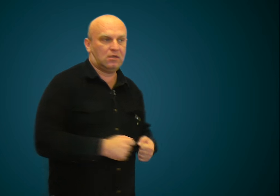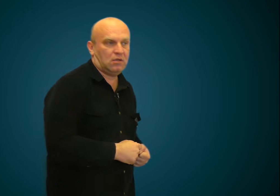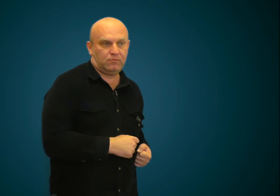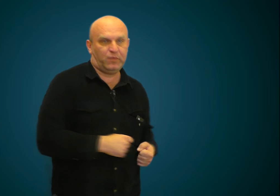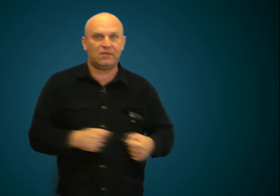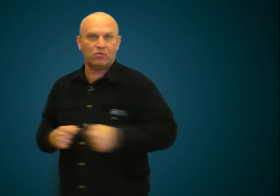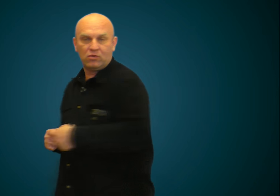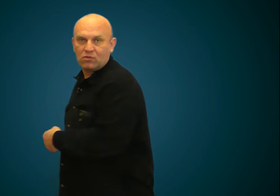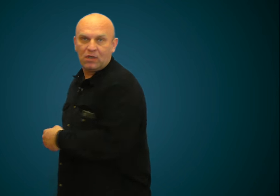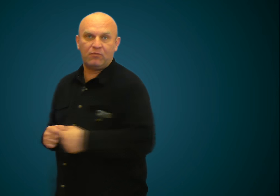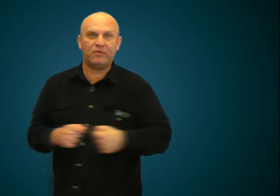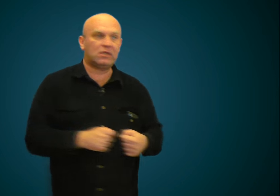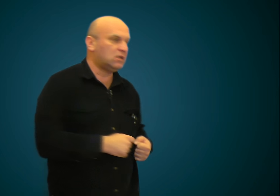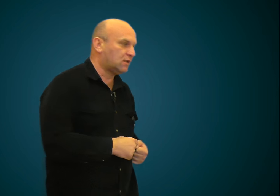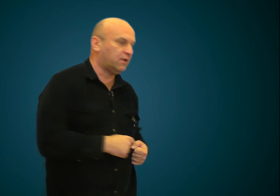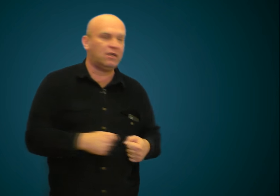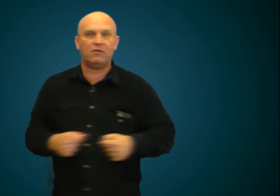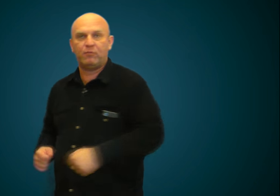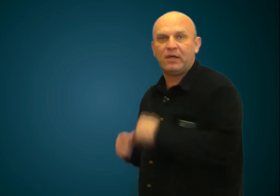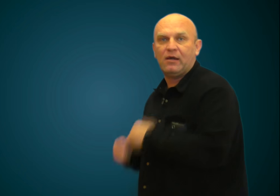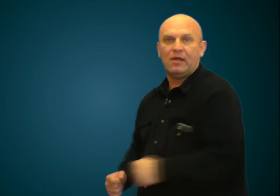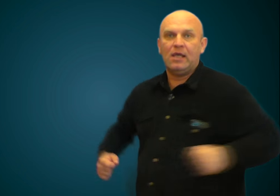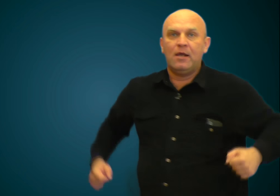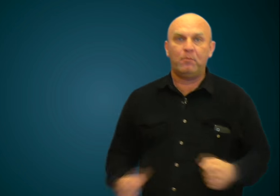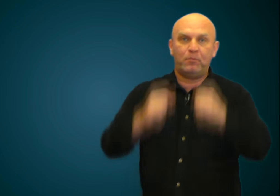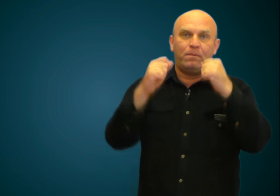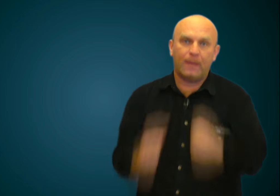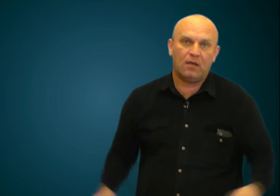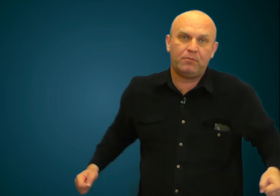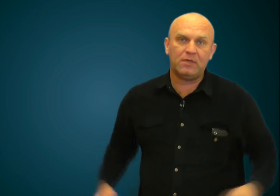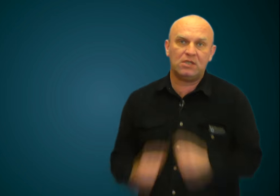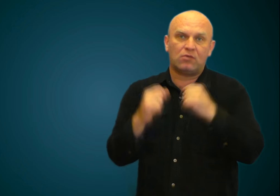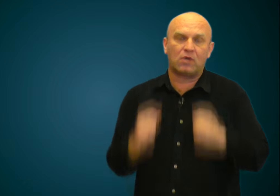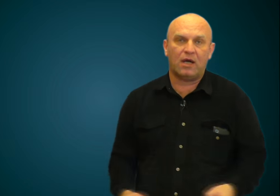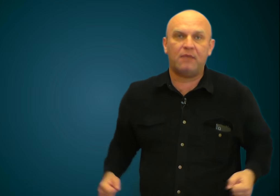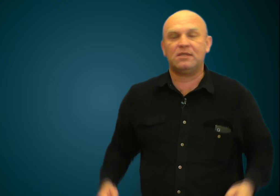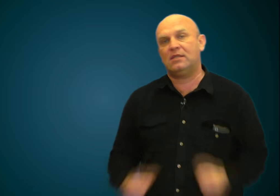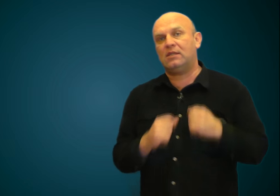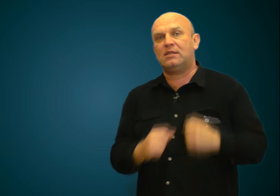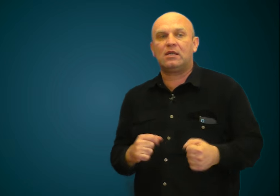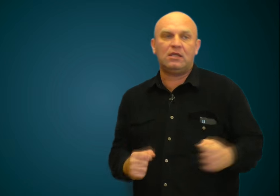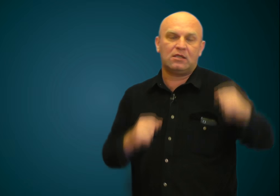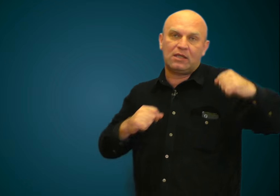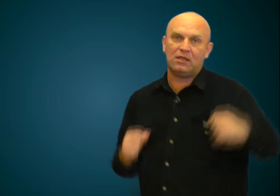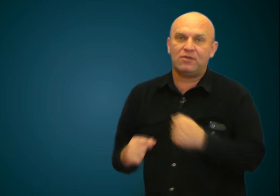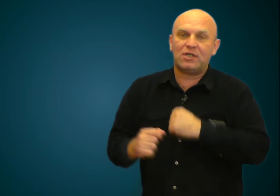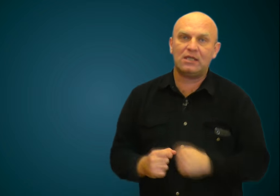поясной сустав, повернитесь влево, вправо, помашите руками, сделайте какие-то такие движения